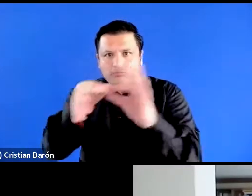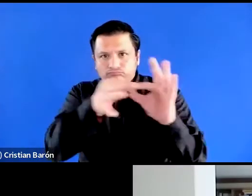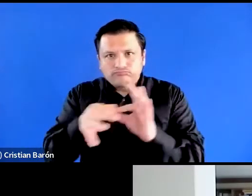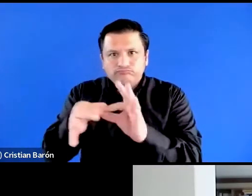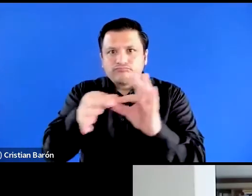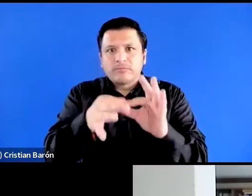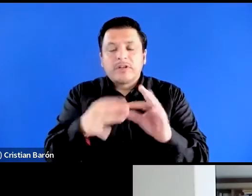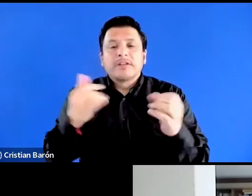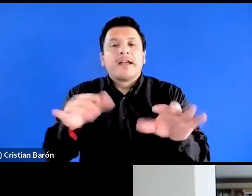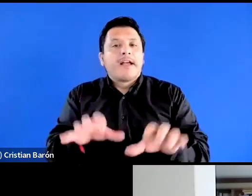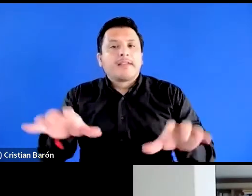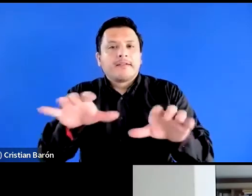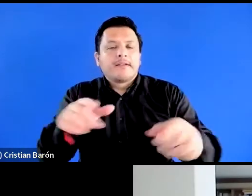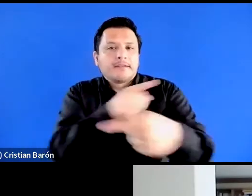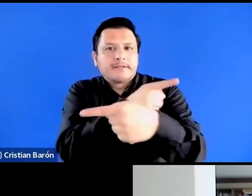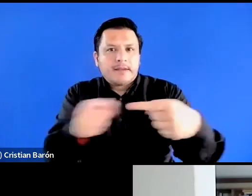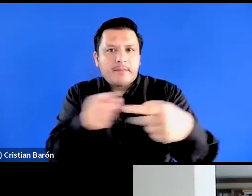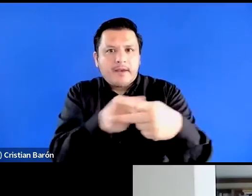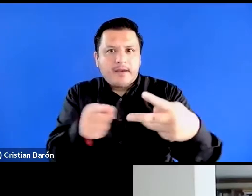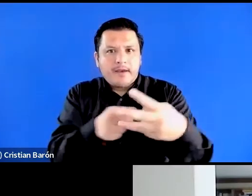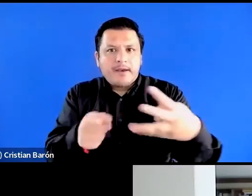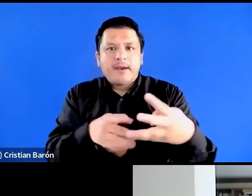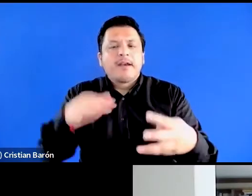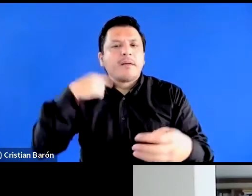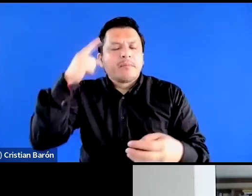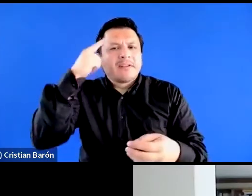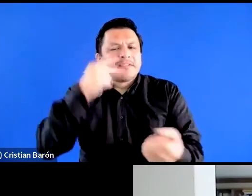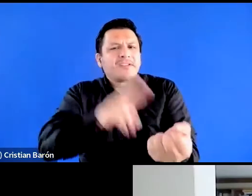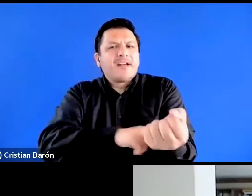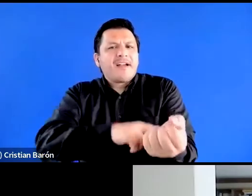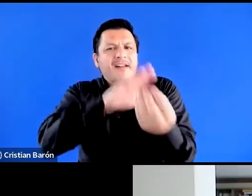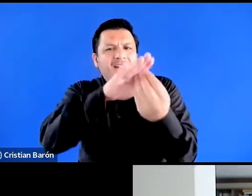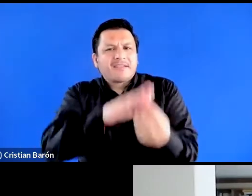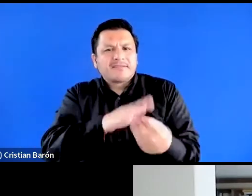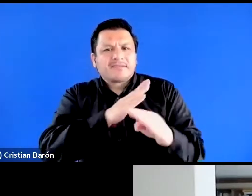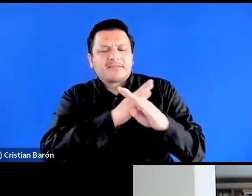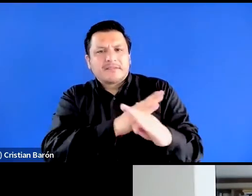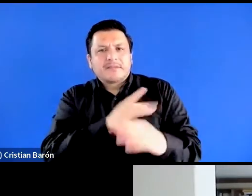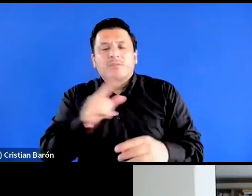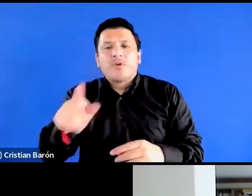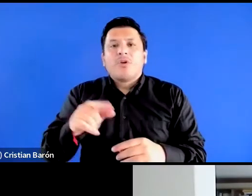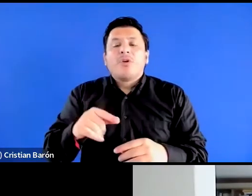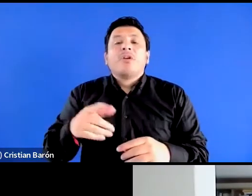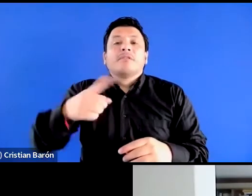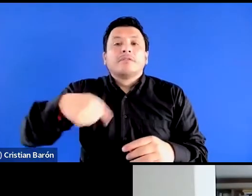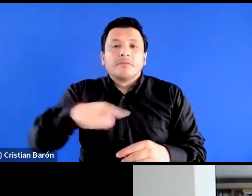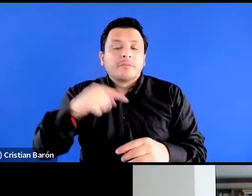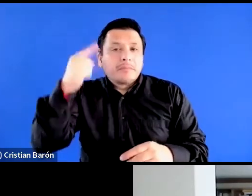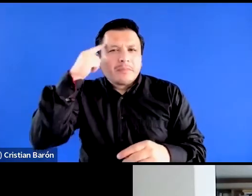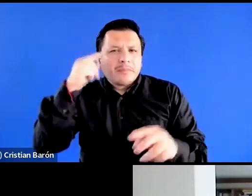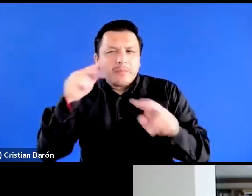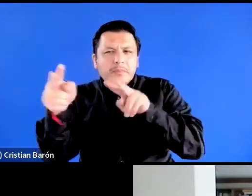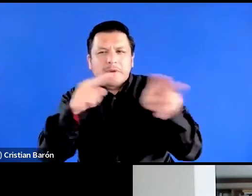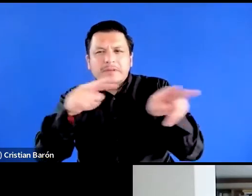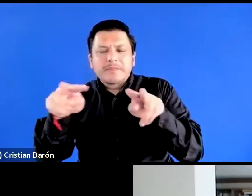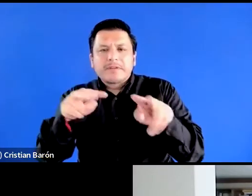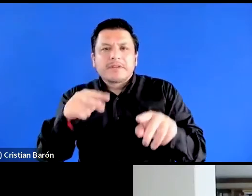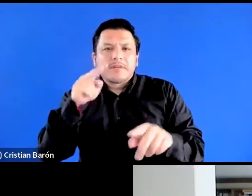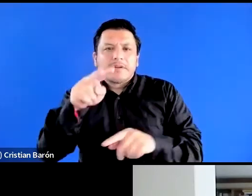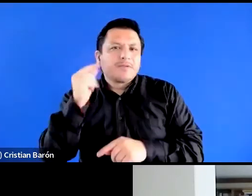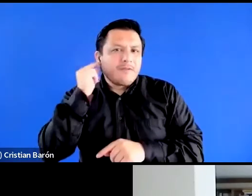semana pensando el racismo y el antirracismo desde una perspectiva feminista a través de diferentes